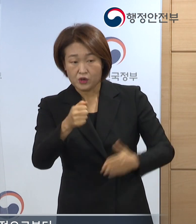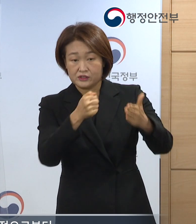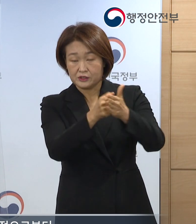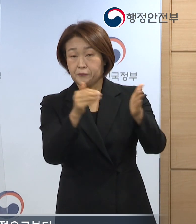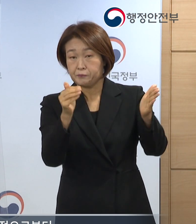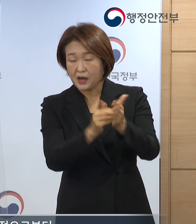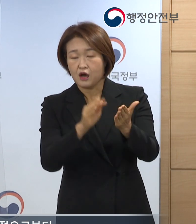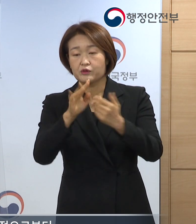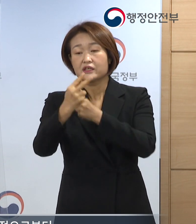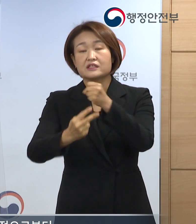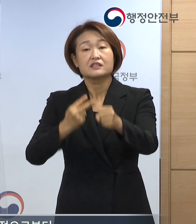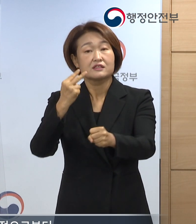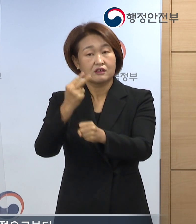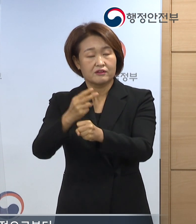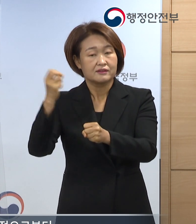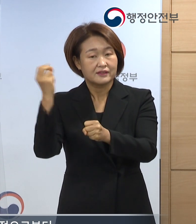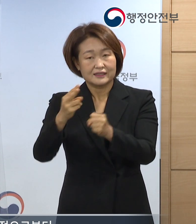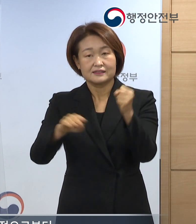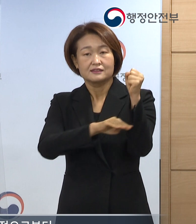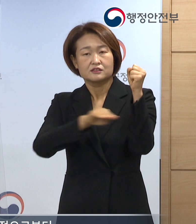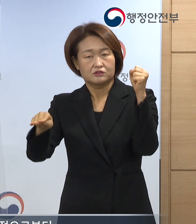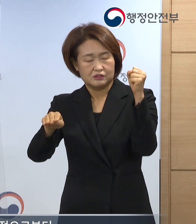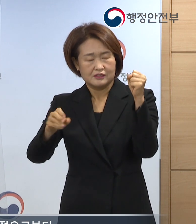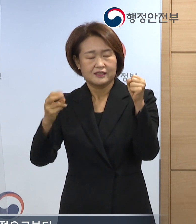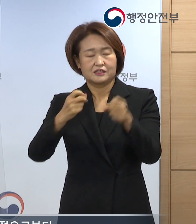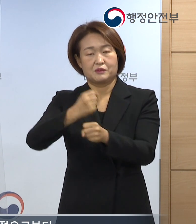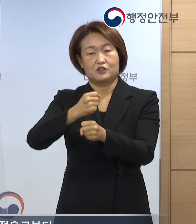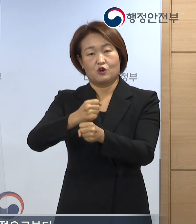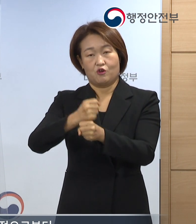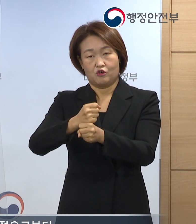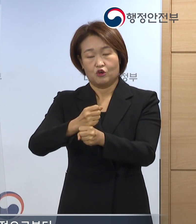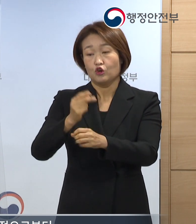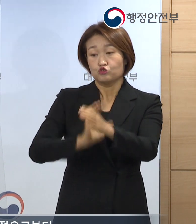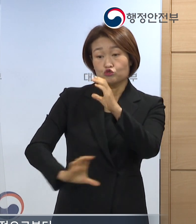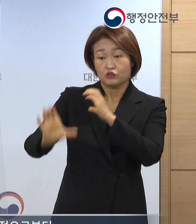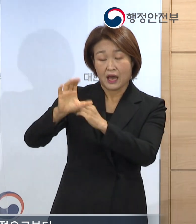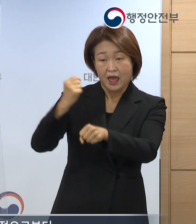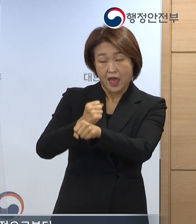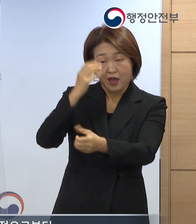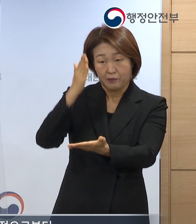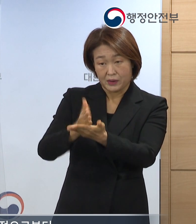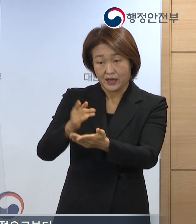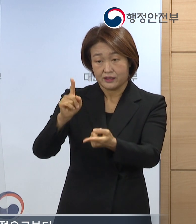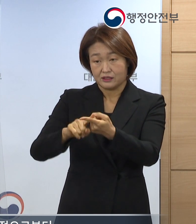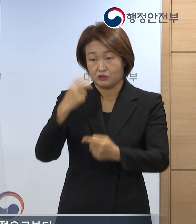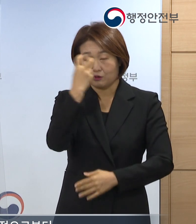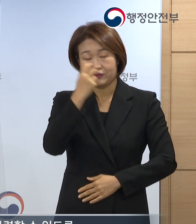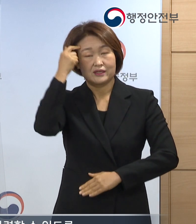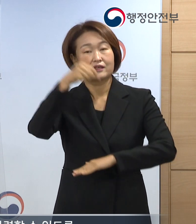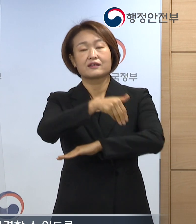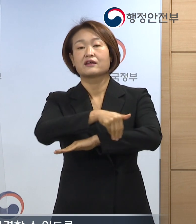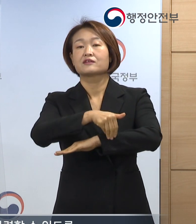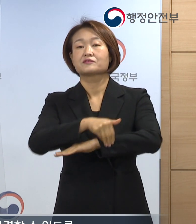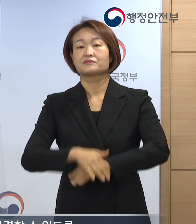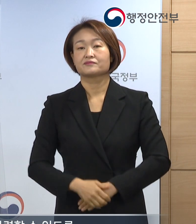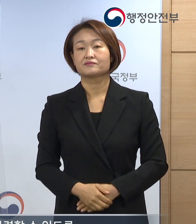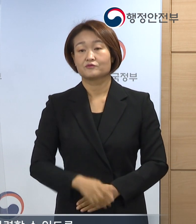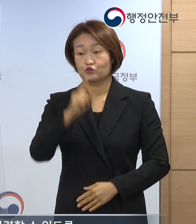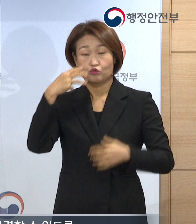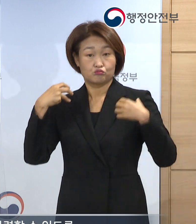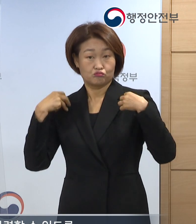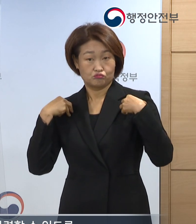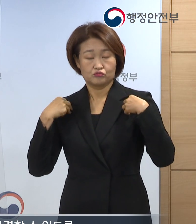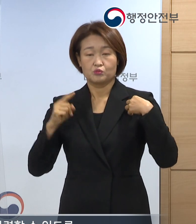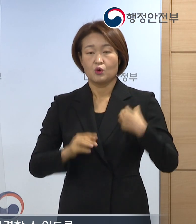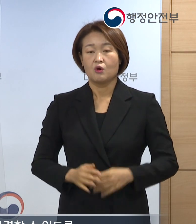2년 후 지수를 재산정하고 추가 지정 여부를 검토할 계획입니다. 정부는